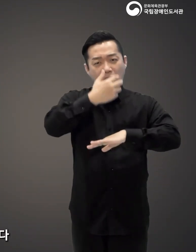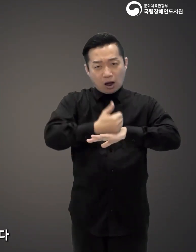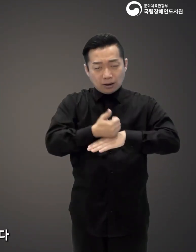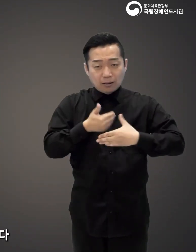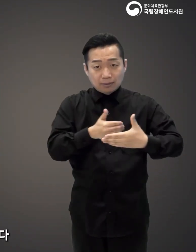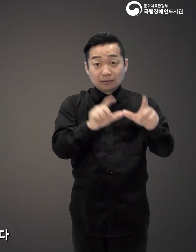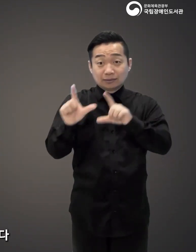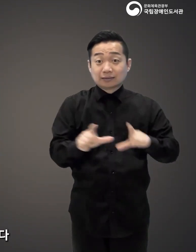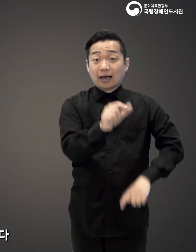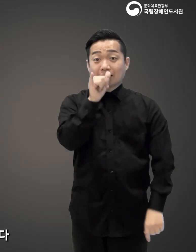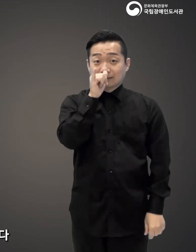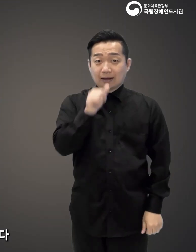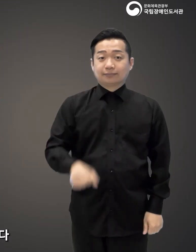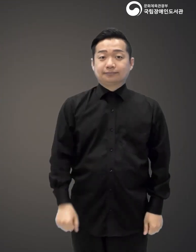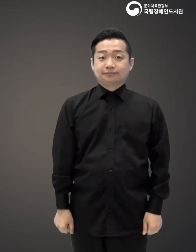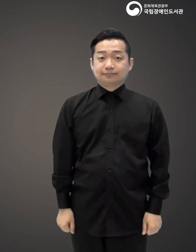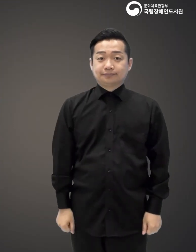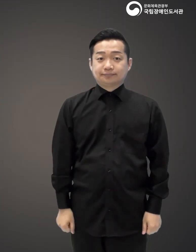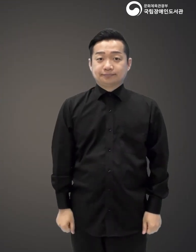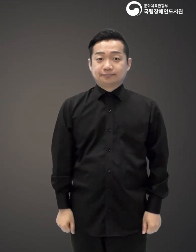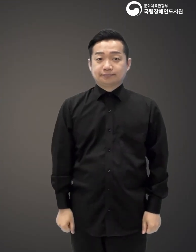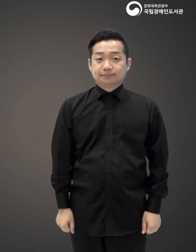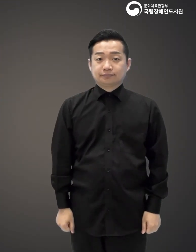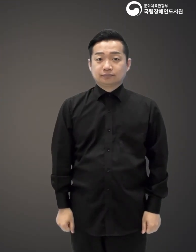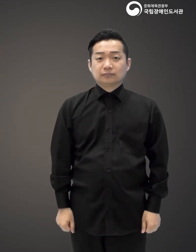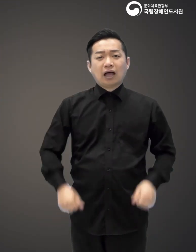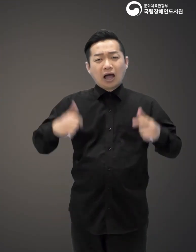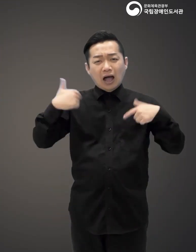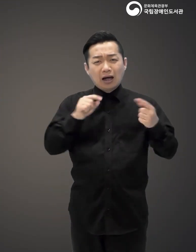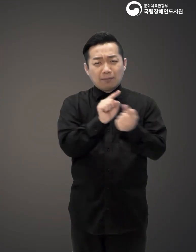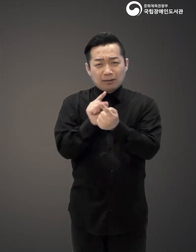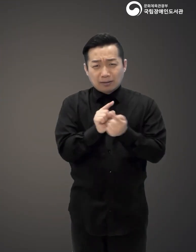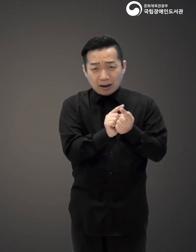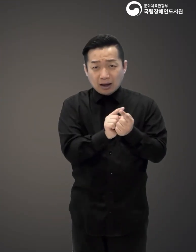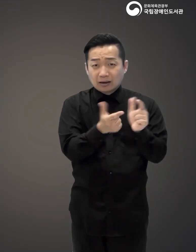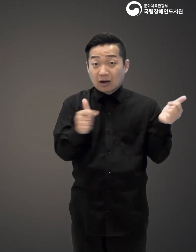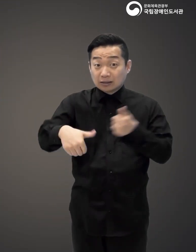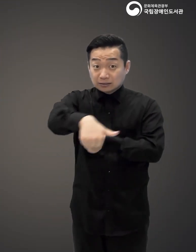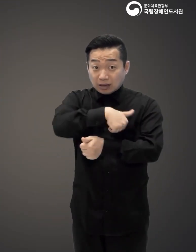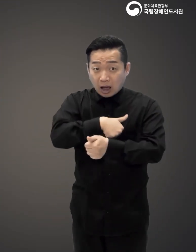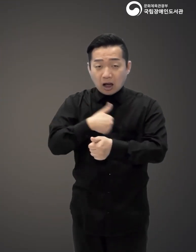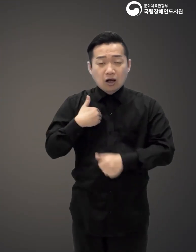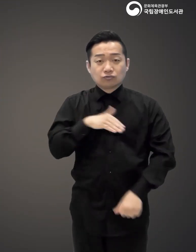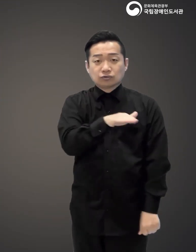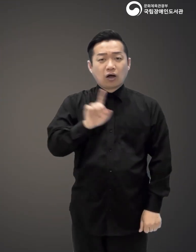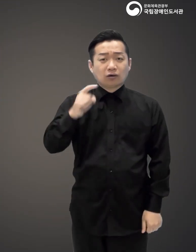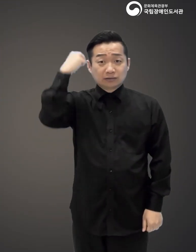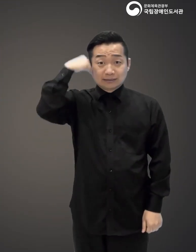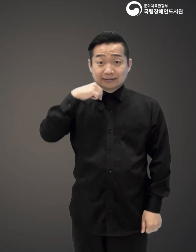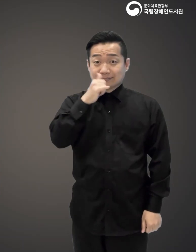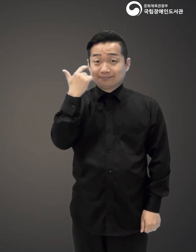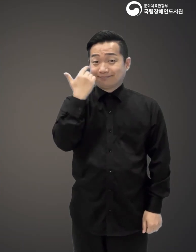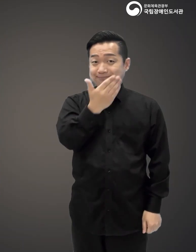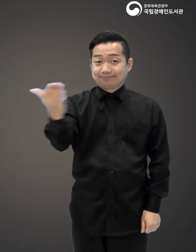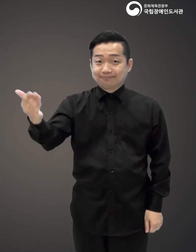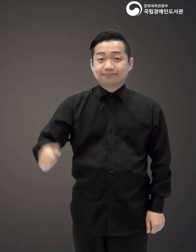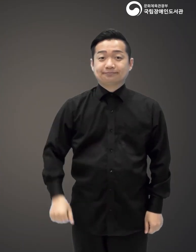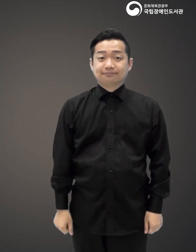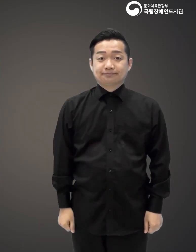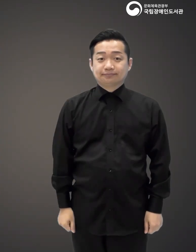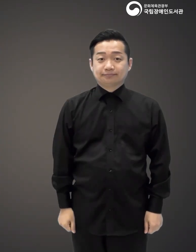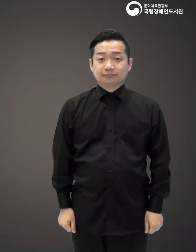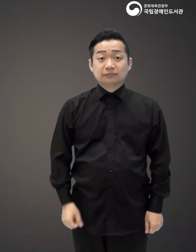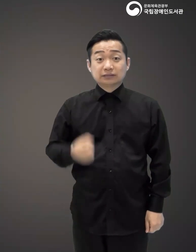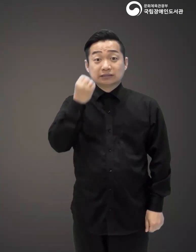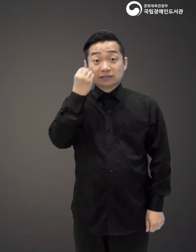적응을 하기도 하면서 삶을 살아갑니다. 매번 마주하는 다양한 상황들은 우리에게 어떤 느낌으로 다가오고 있을까요?